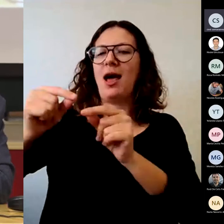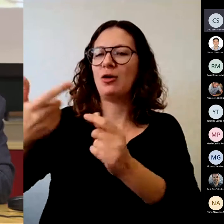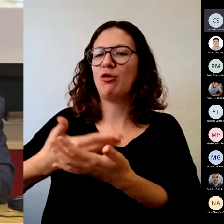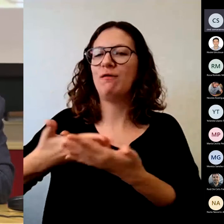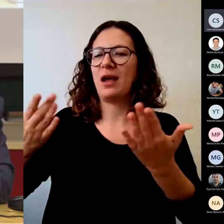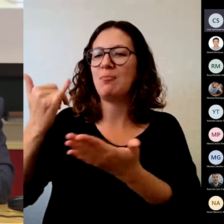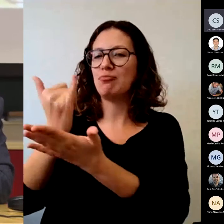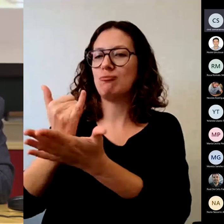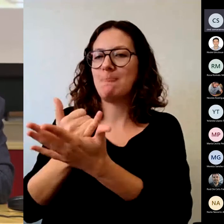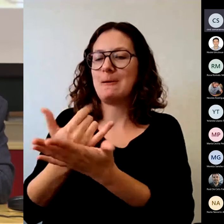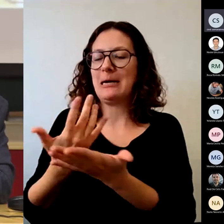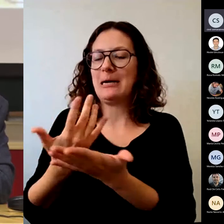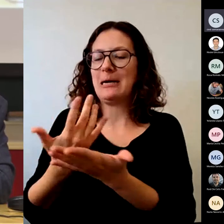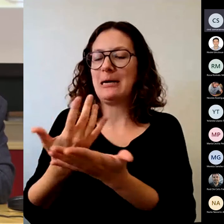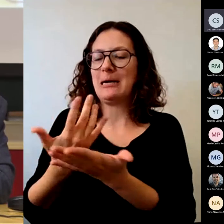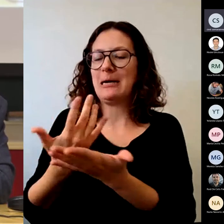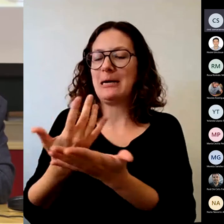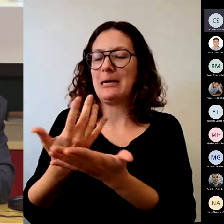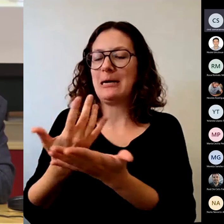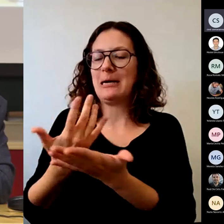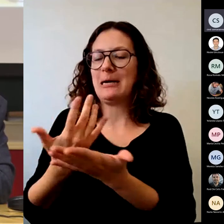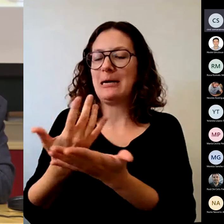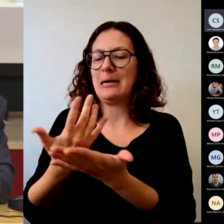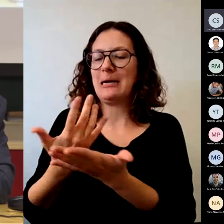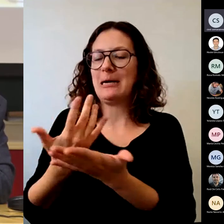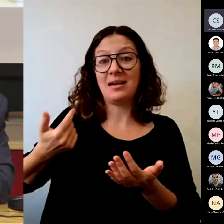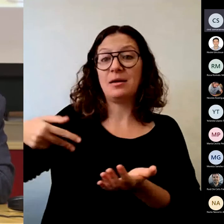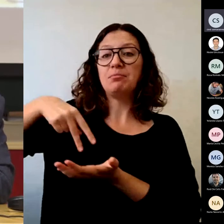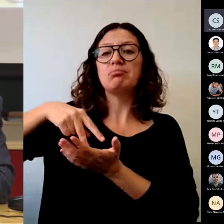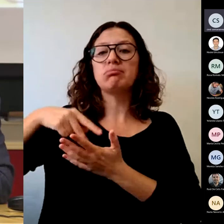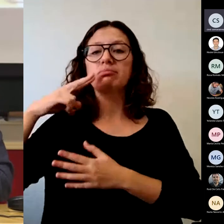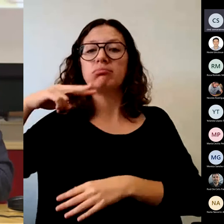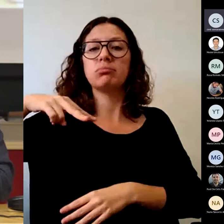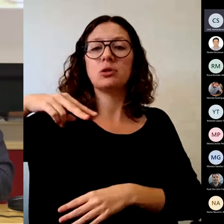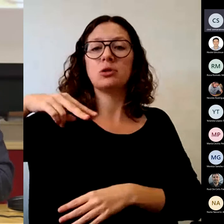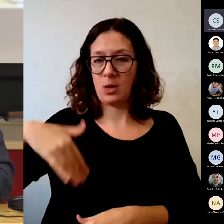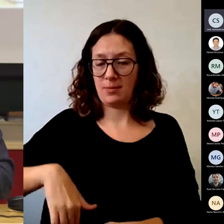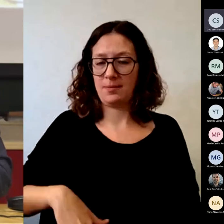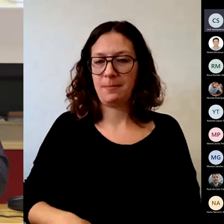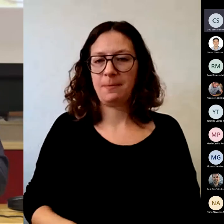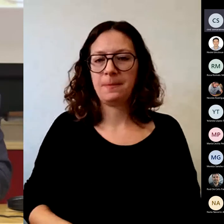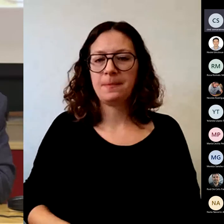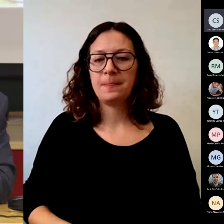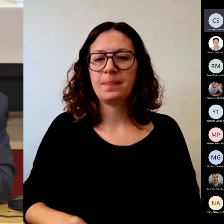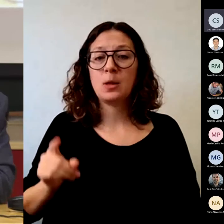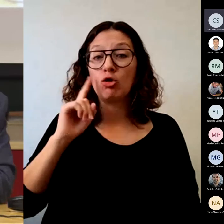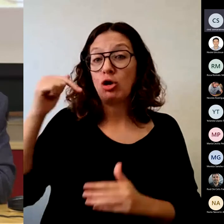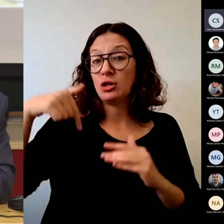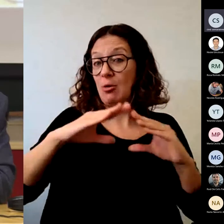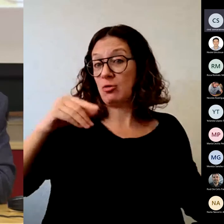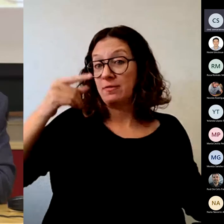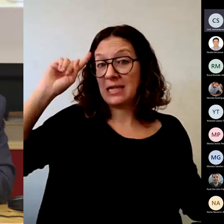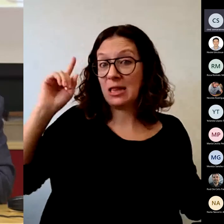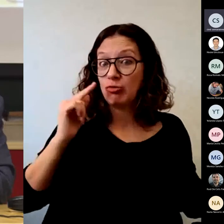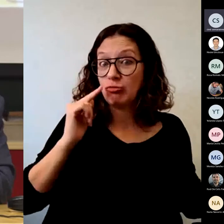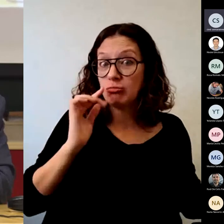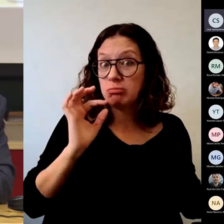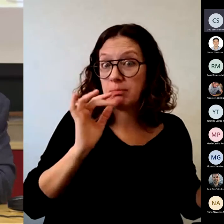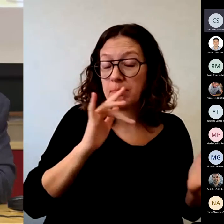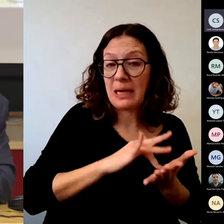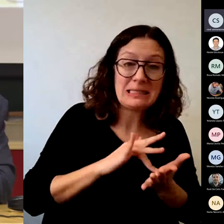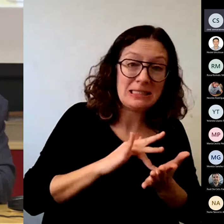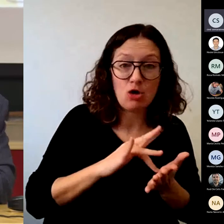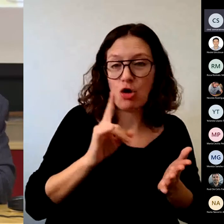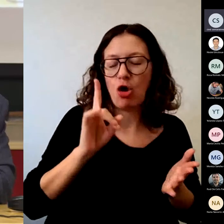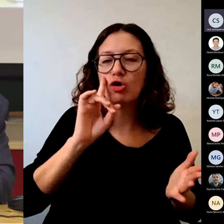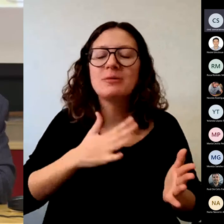la presencia de nadie. No sé si pasó aquí, pasó en mi universidad, no tuvimos mucho éxito con esa